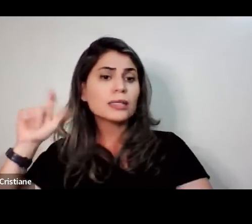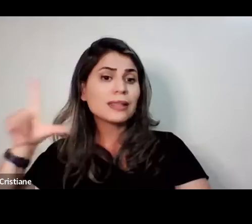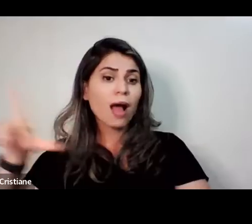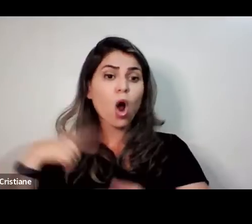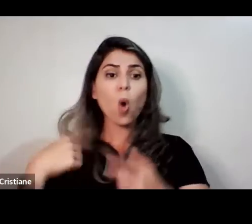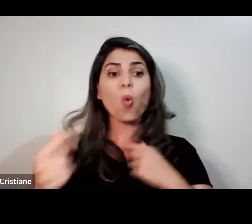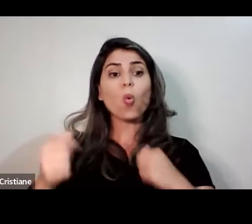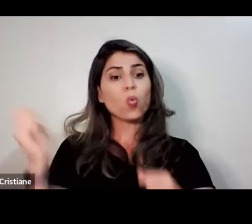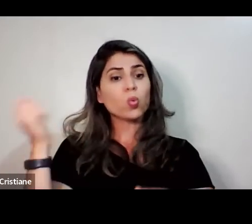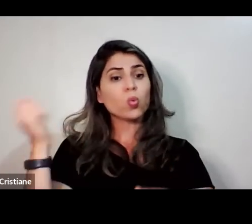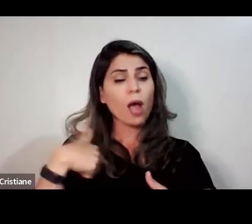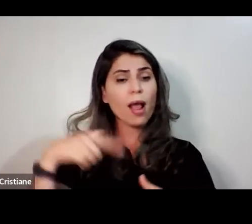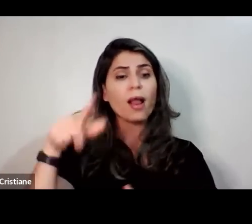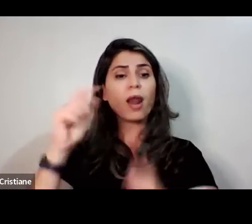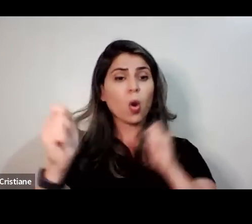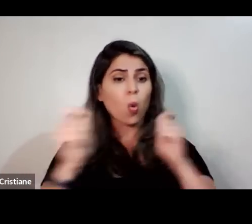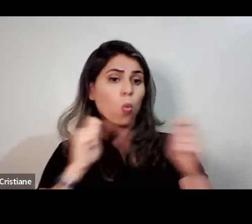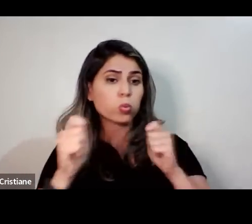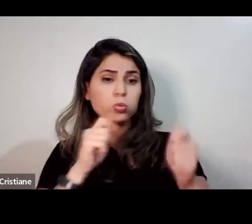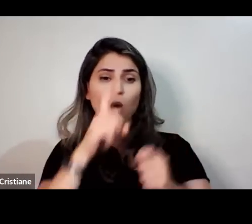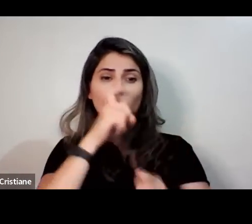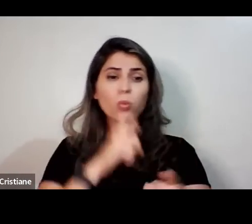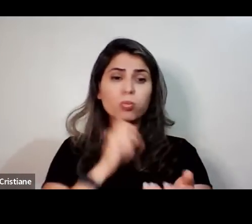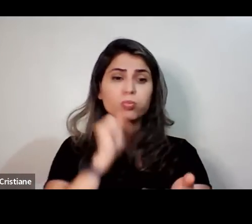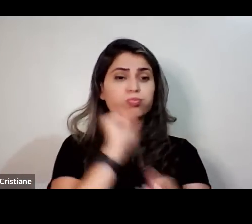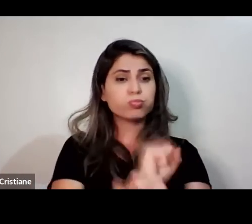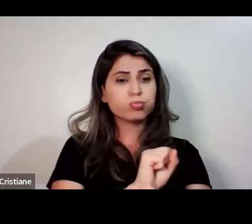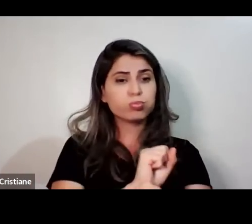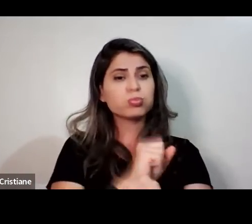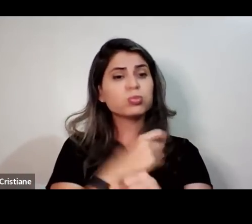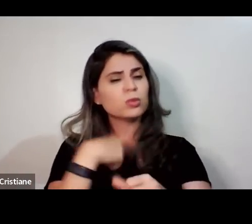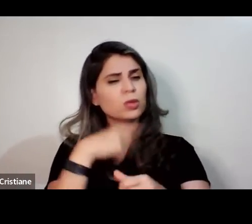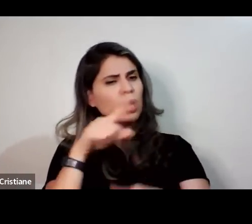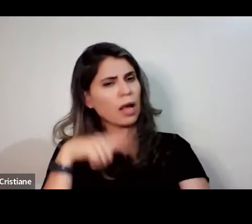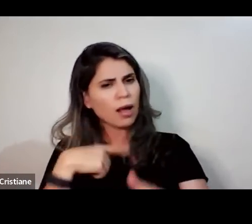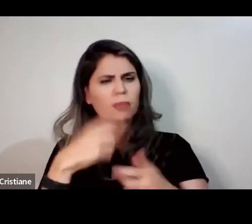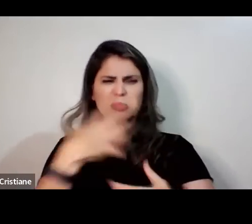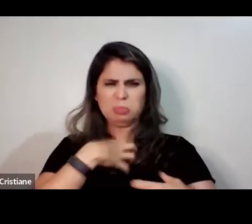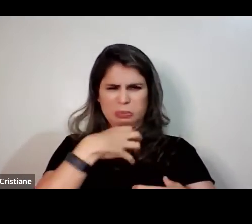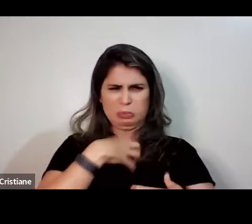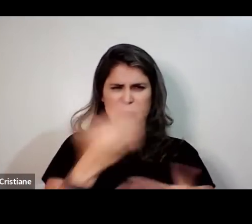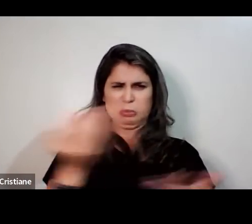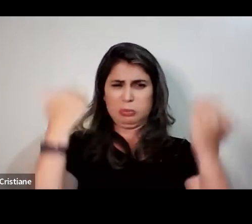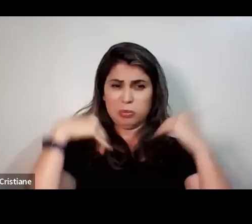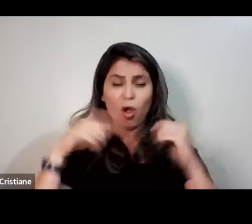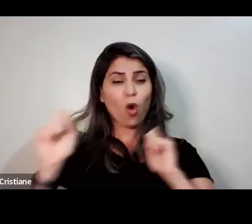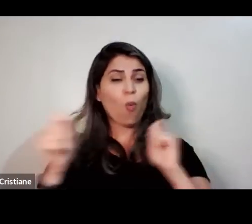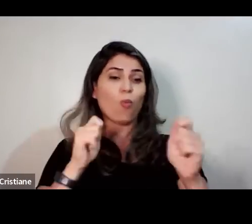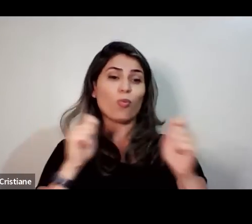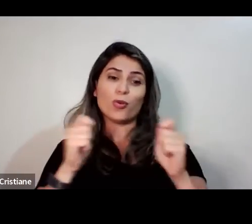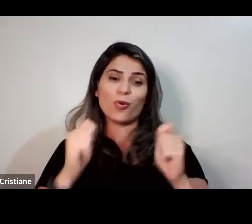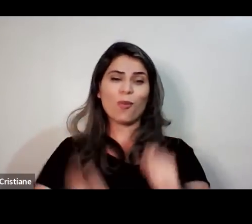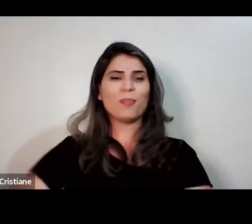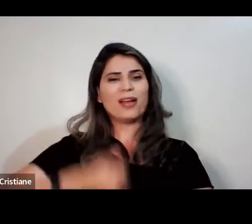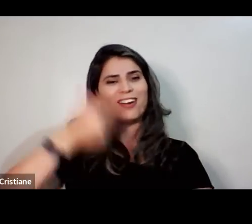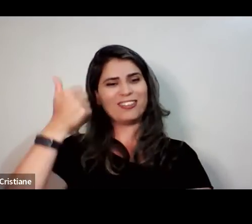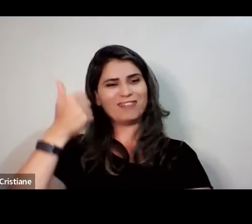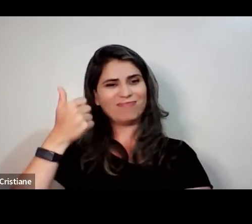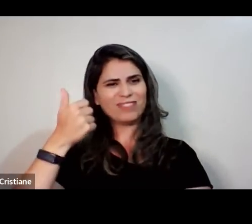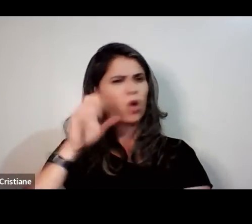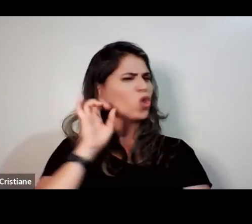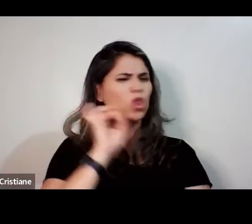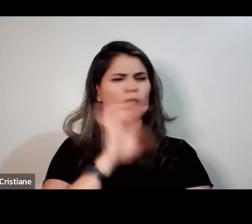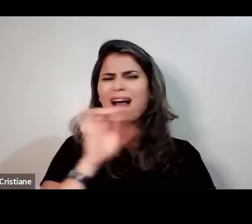Ela continua envelhecendo. Eu, você, todos nós vamos envelhecer, mas com saúde e qualidade